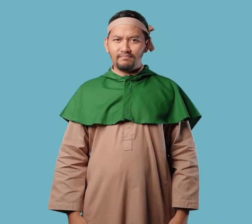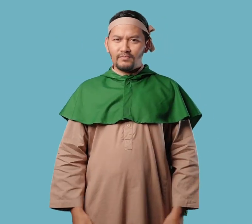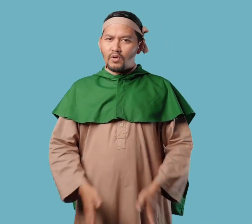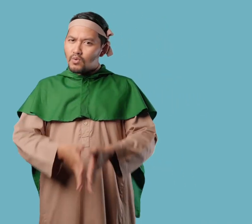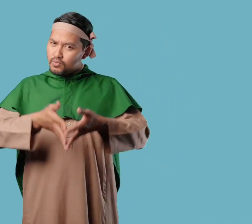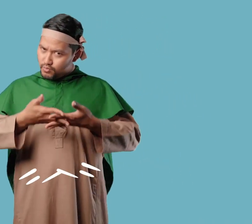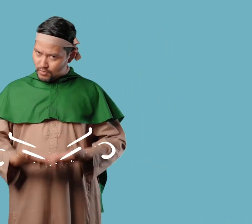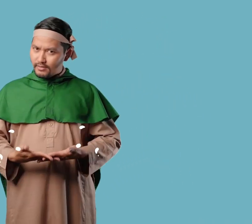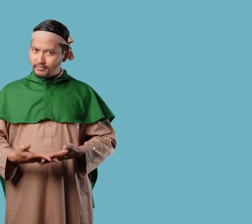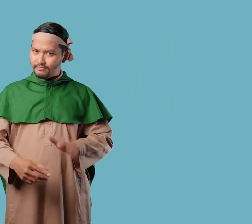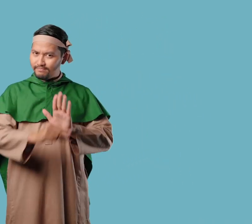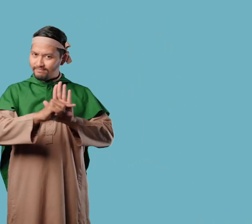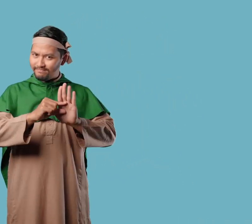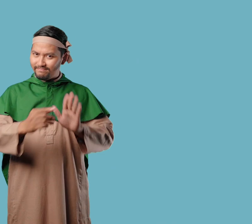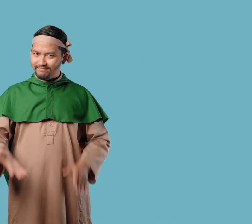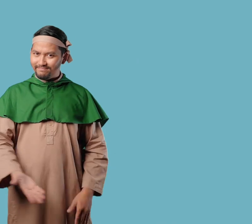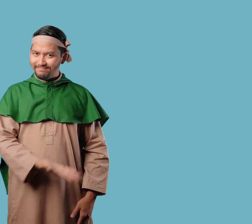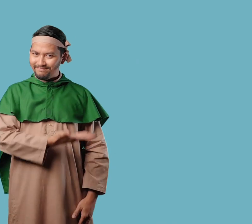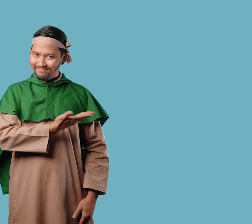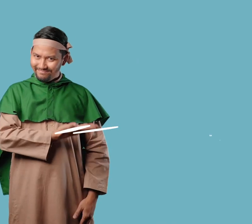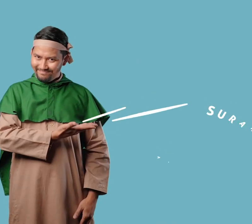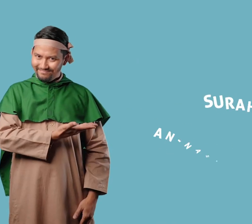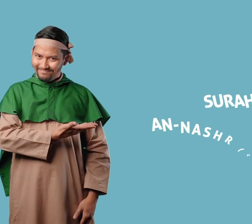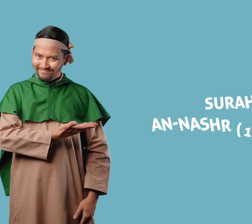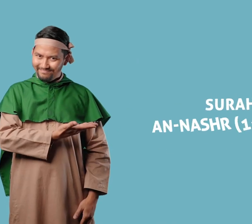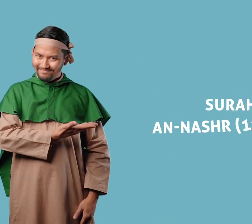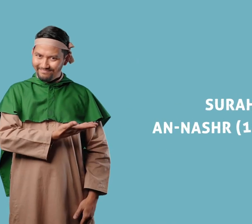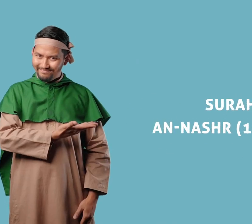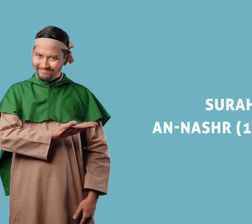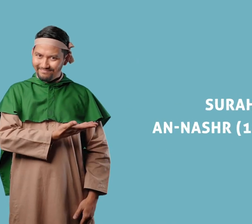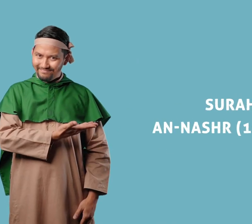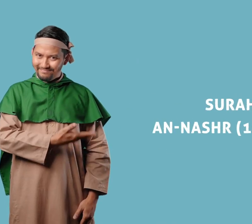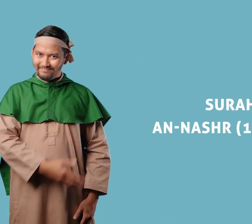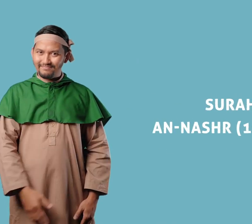Saat itu pula turunlah surat An-Nasr Ayat 1 sampai 3